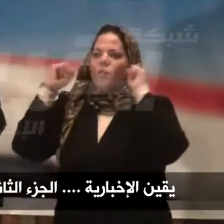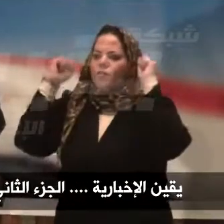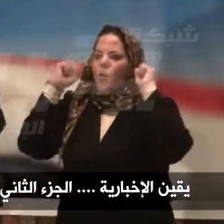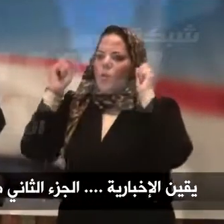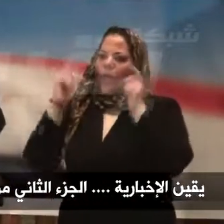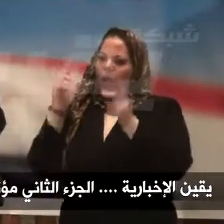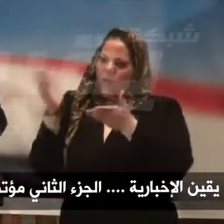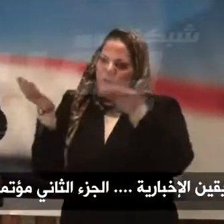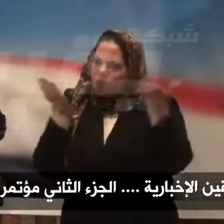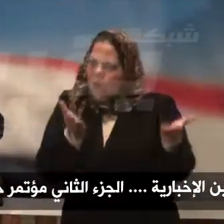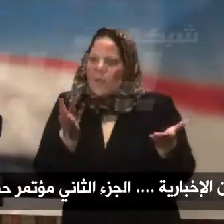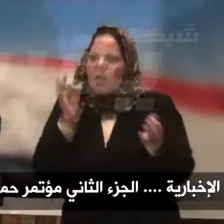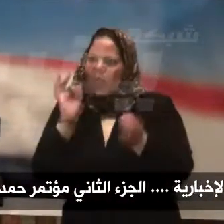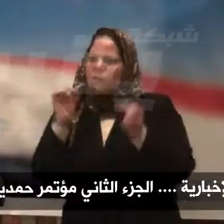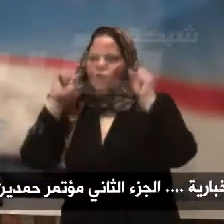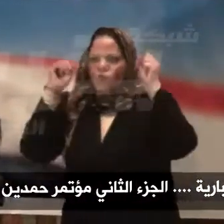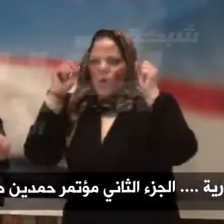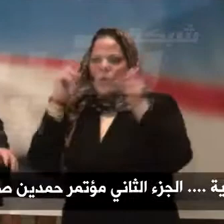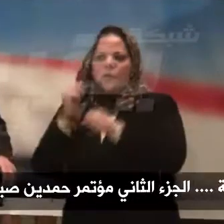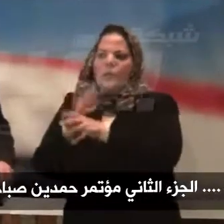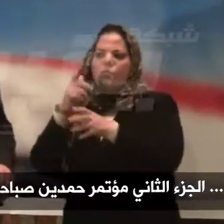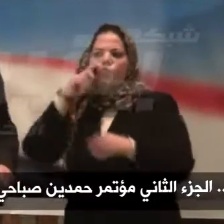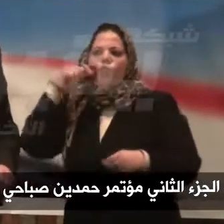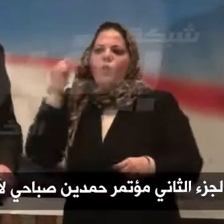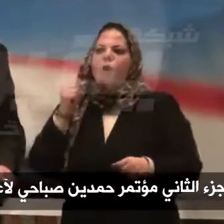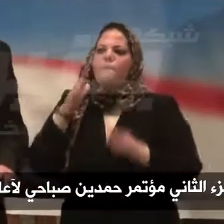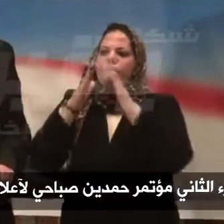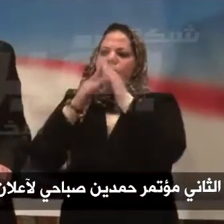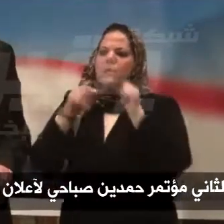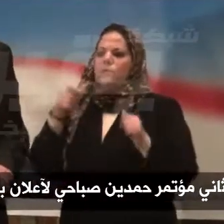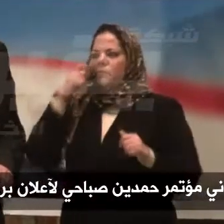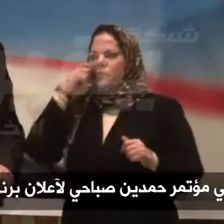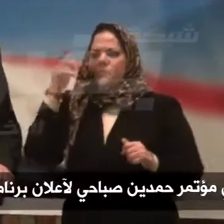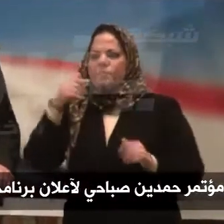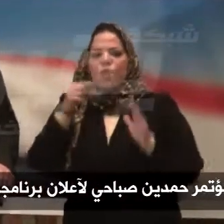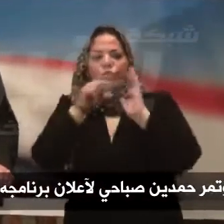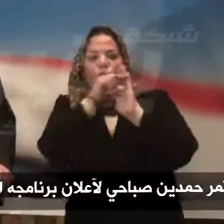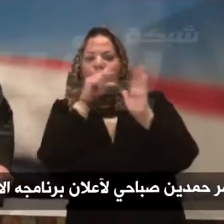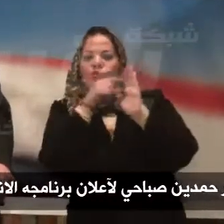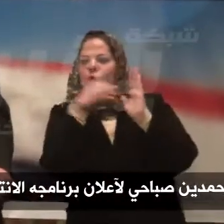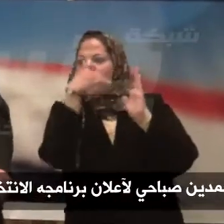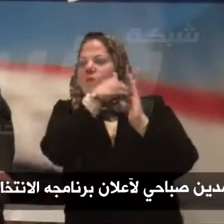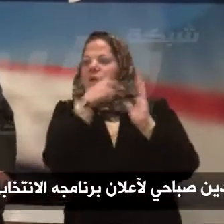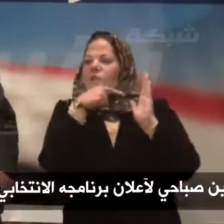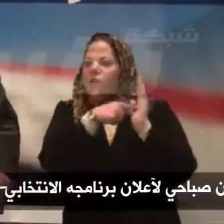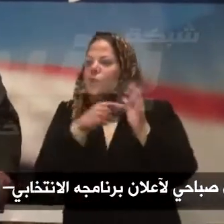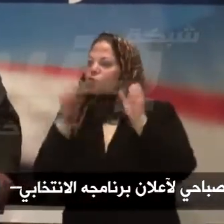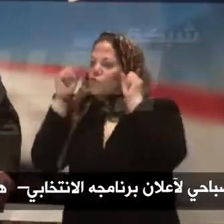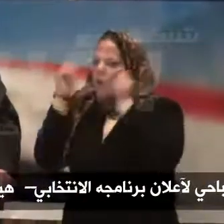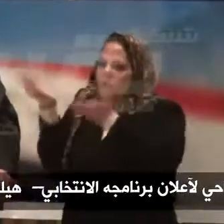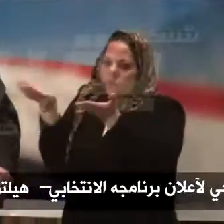للتظاهر يحترم حق المصريين ويحترم الدستور المصري